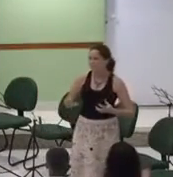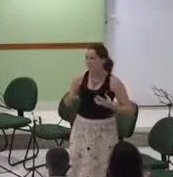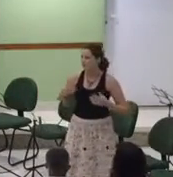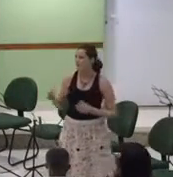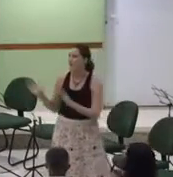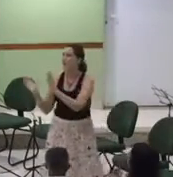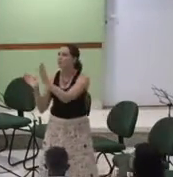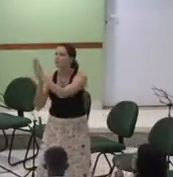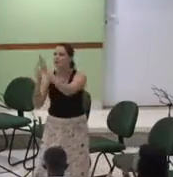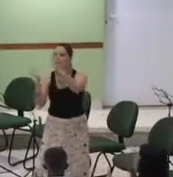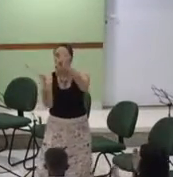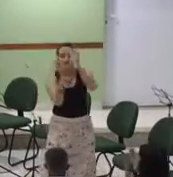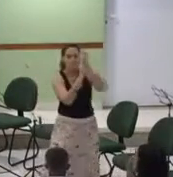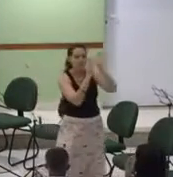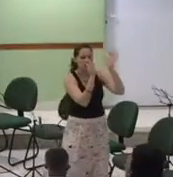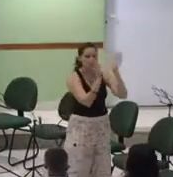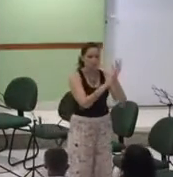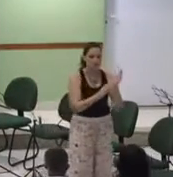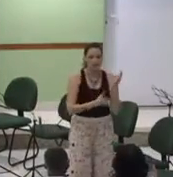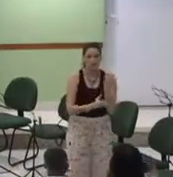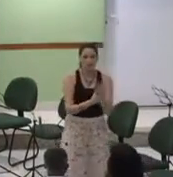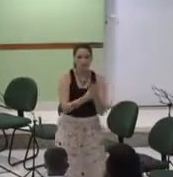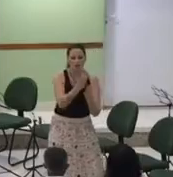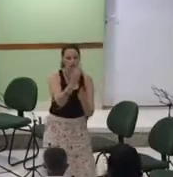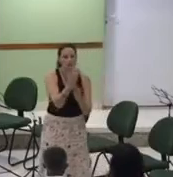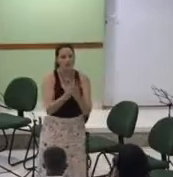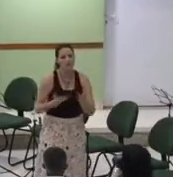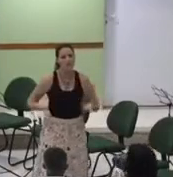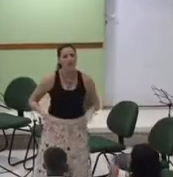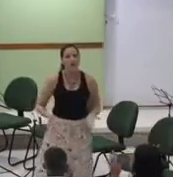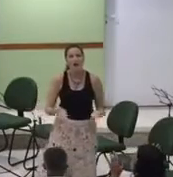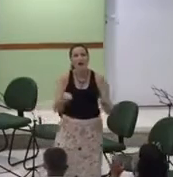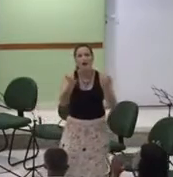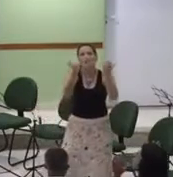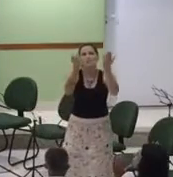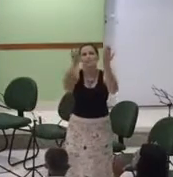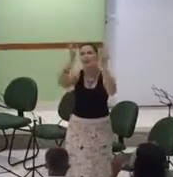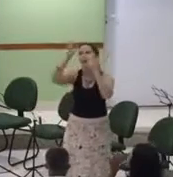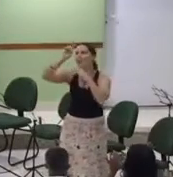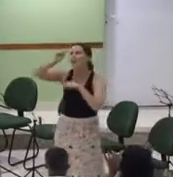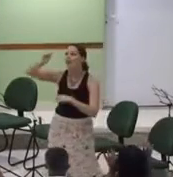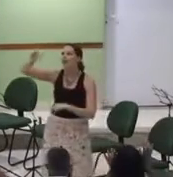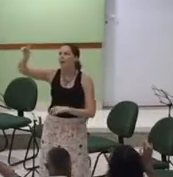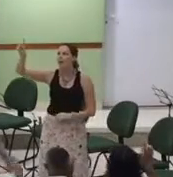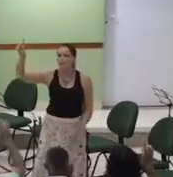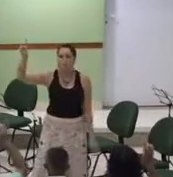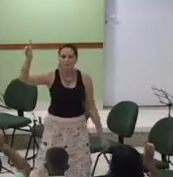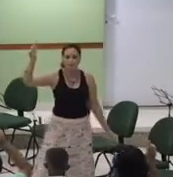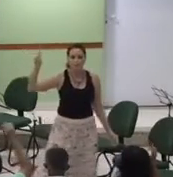refletem as minhas mãos às minhas no